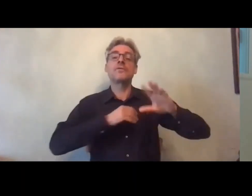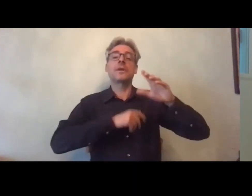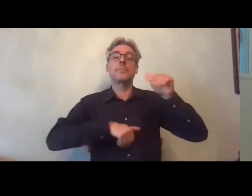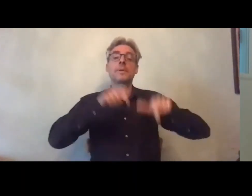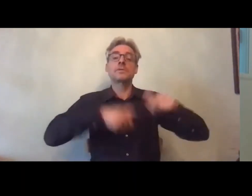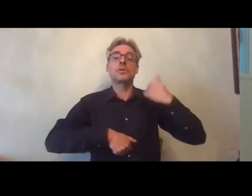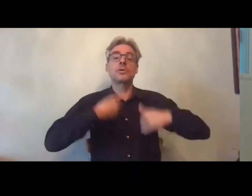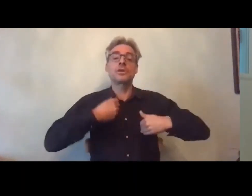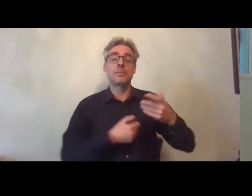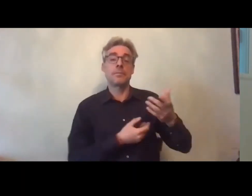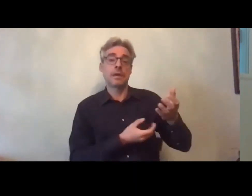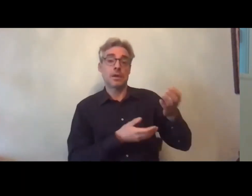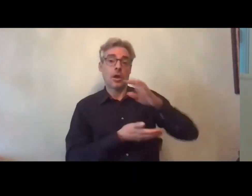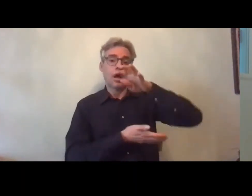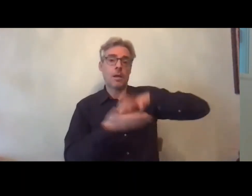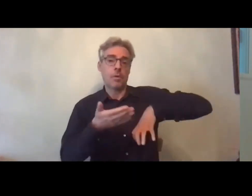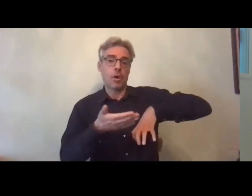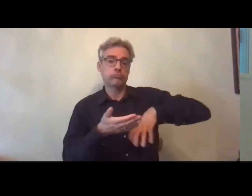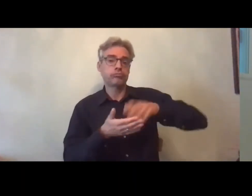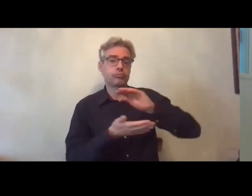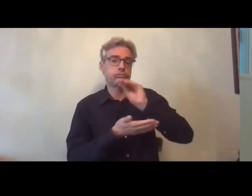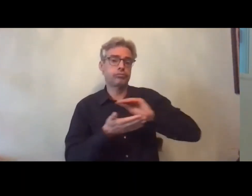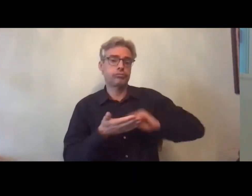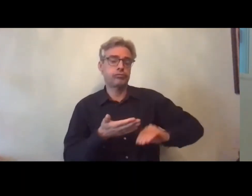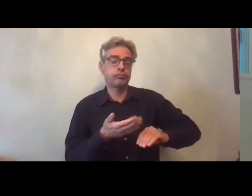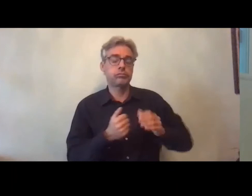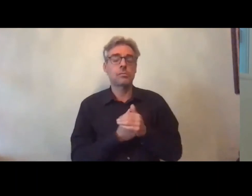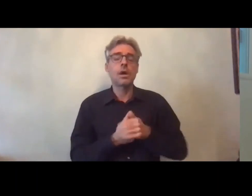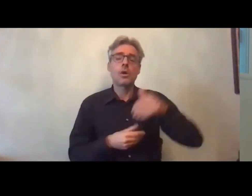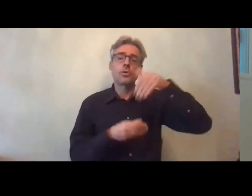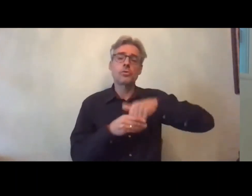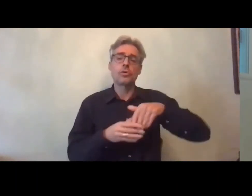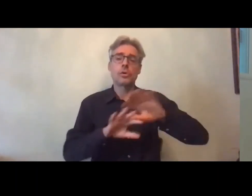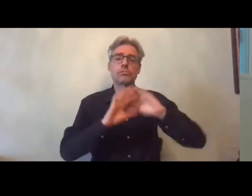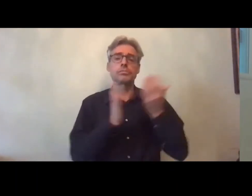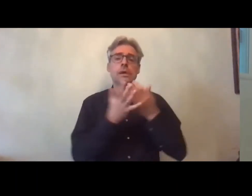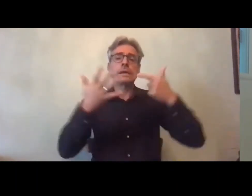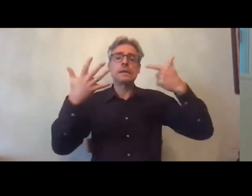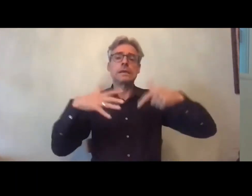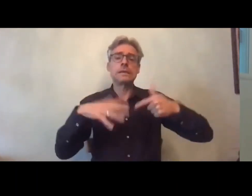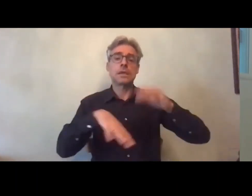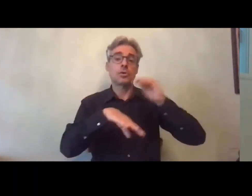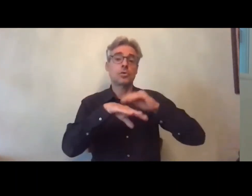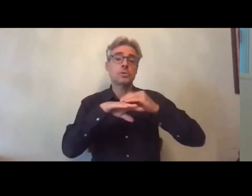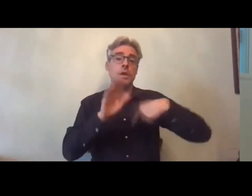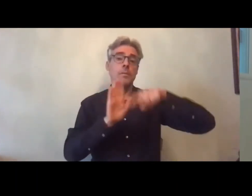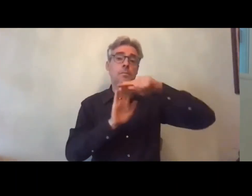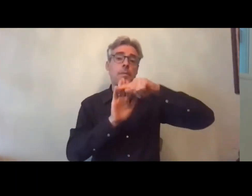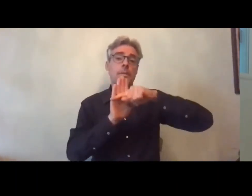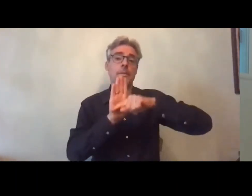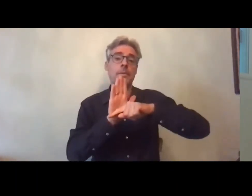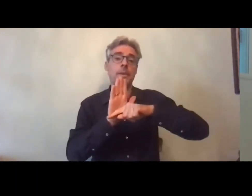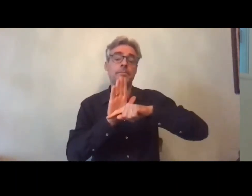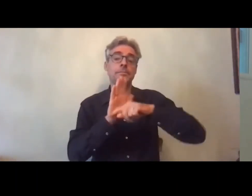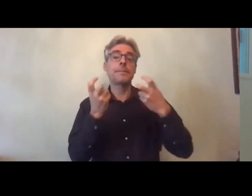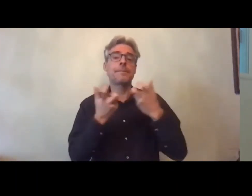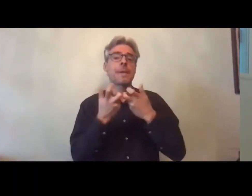à quelques vérités et dans lequel on avait émis 17 préconisations en particulier